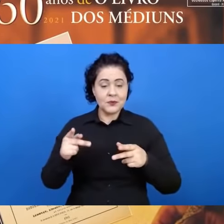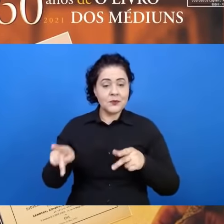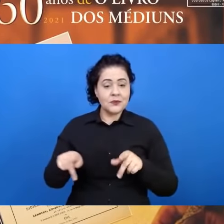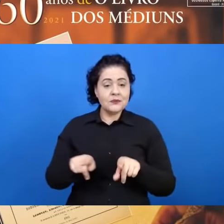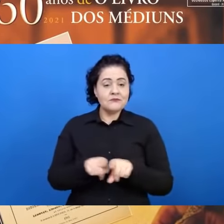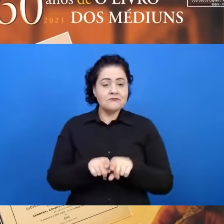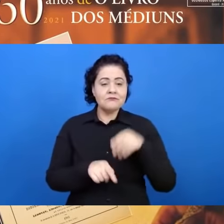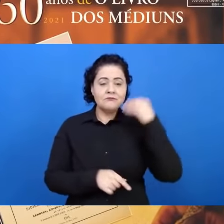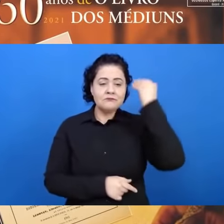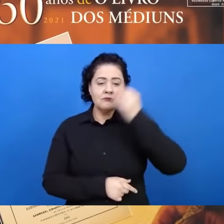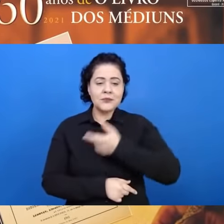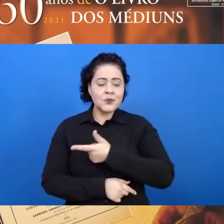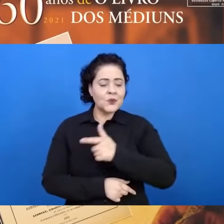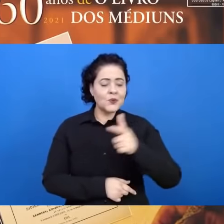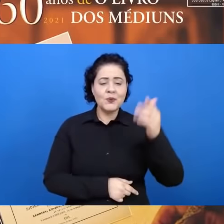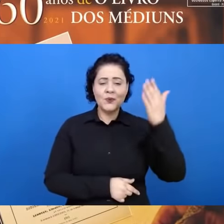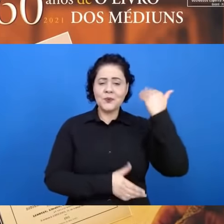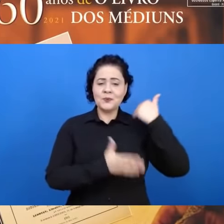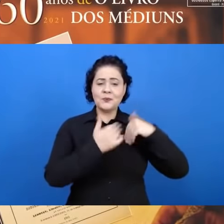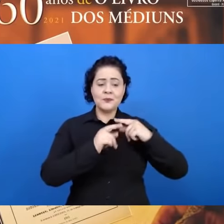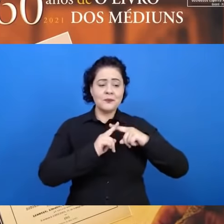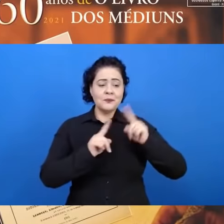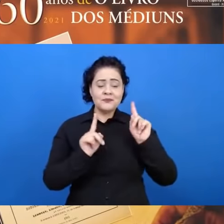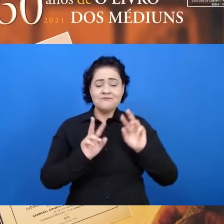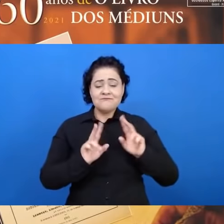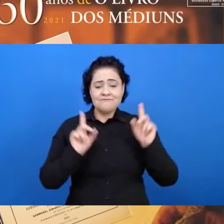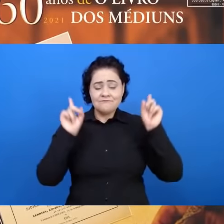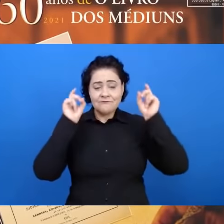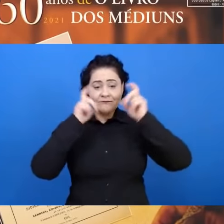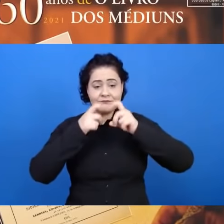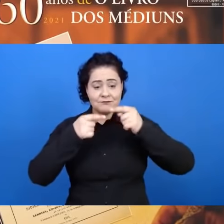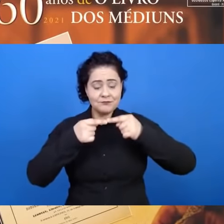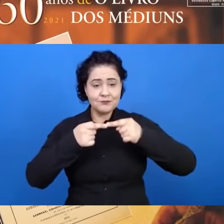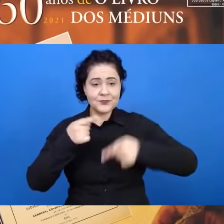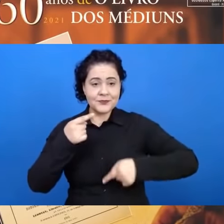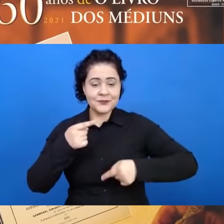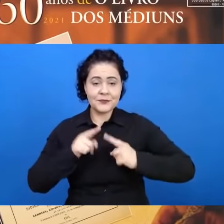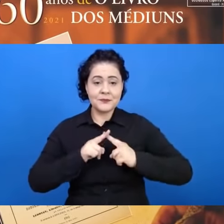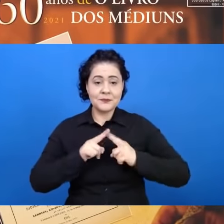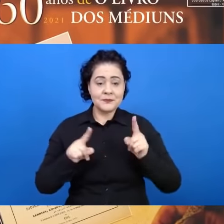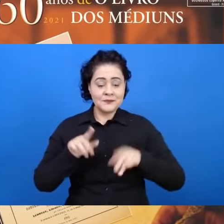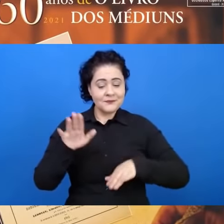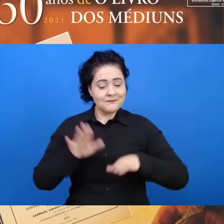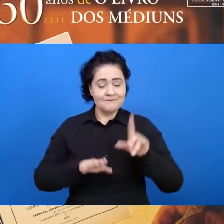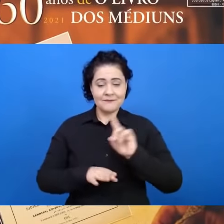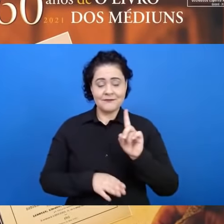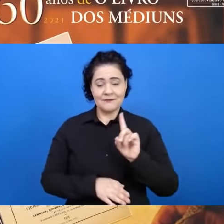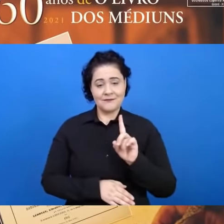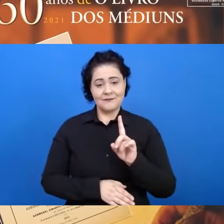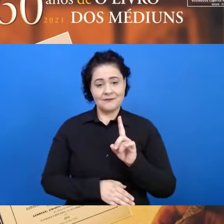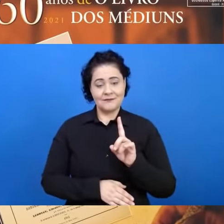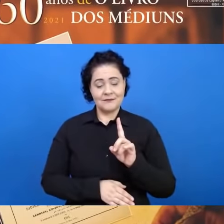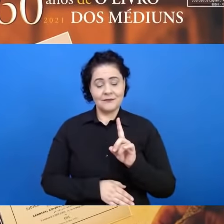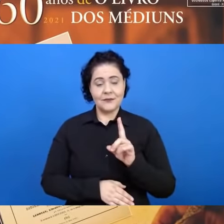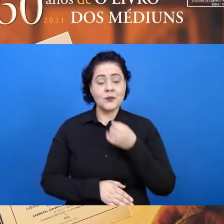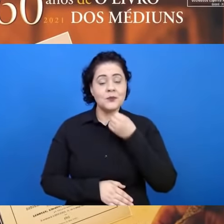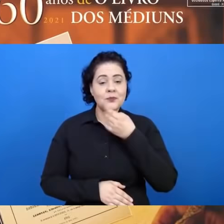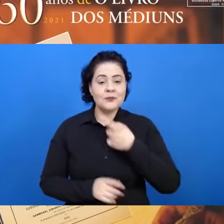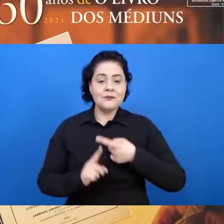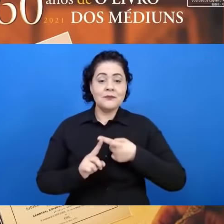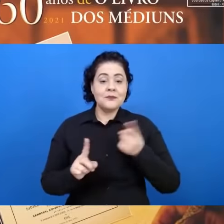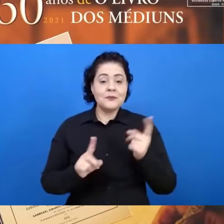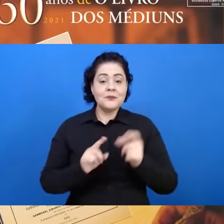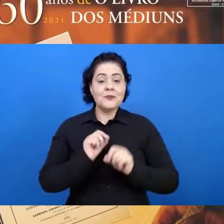experiências no Petrérito não tão felizes, geralmente, não tão felizes, mas que recebem do